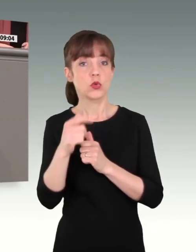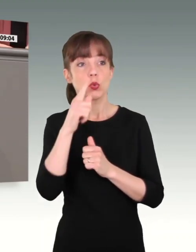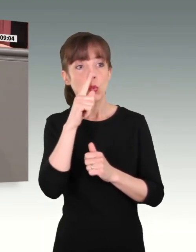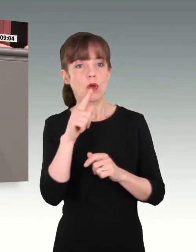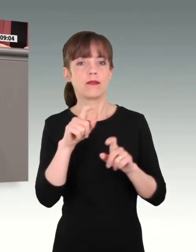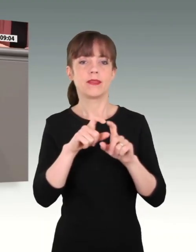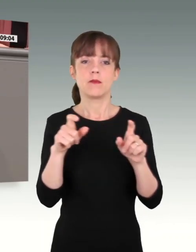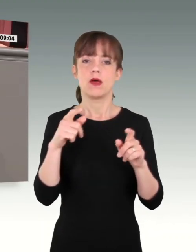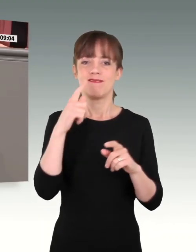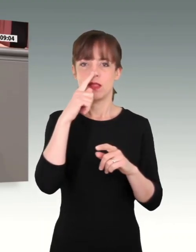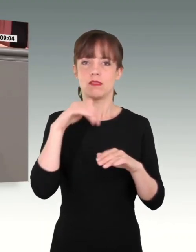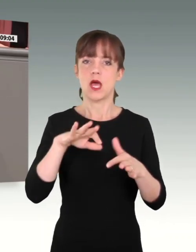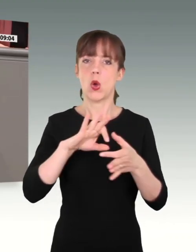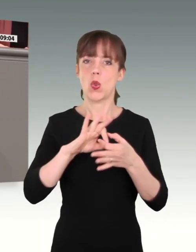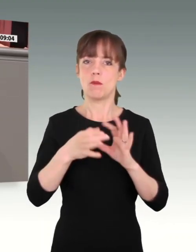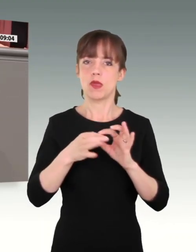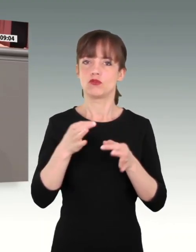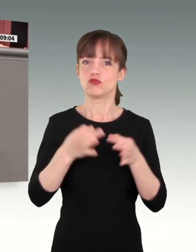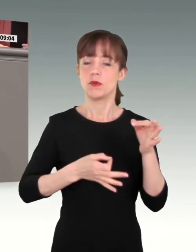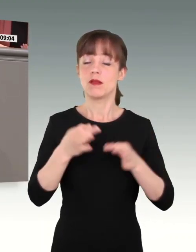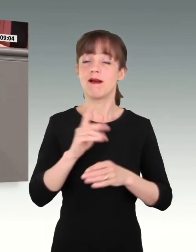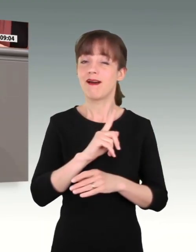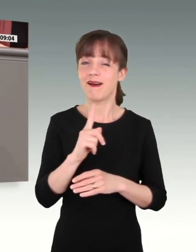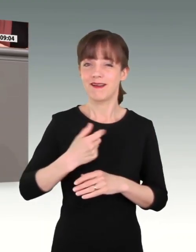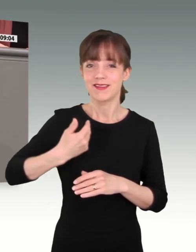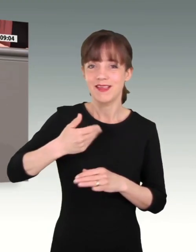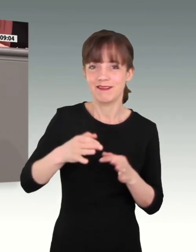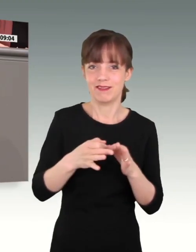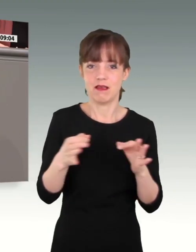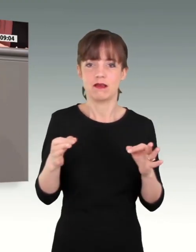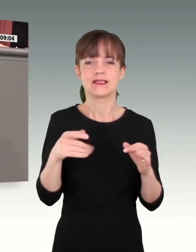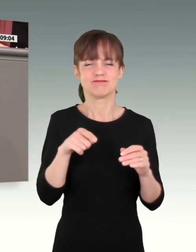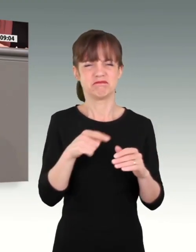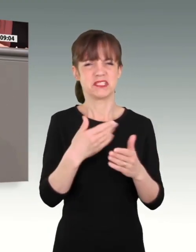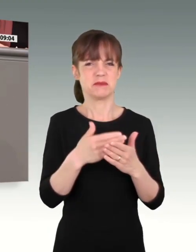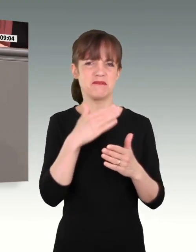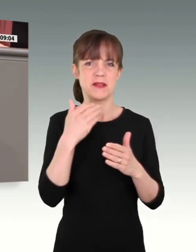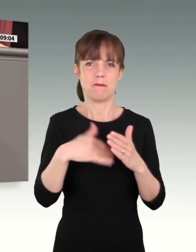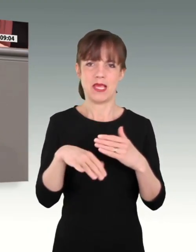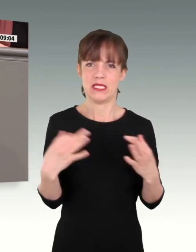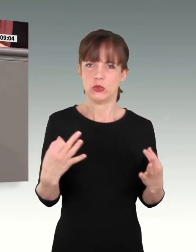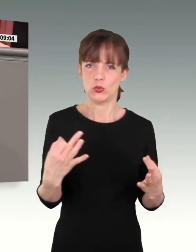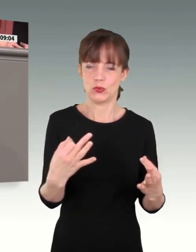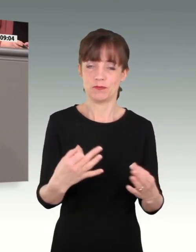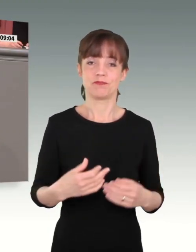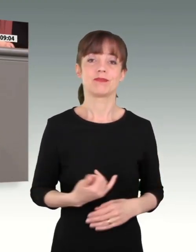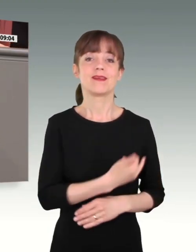Bundeswehr nicht nur im Jahr der Olympischen Spiele, sondern auch jeden Tag. Und da gibt es auch noch viel zu tun. Der Jahresbericht